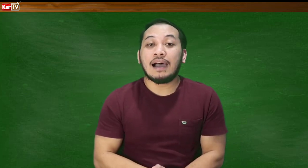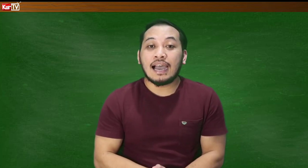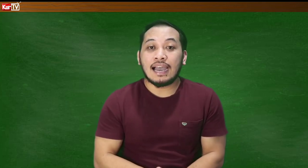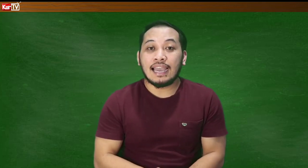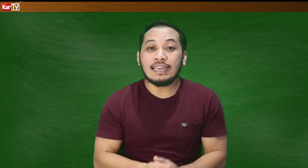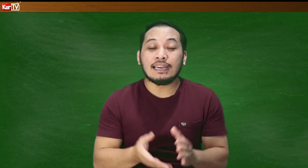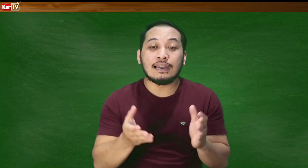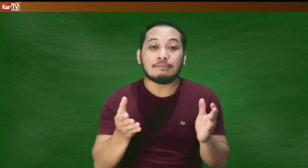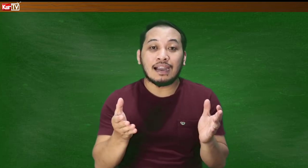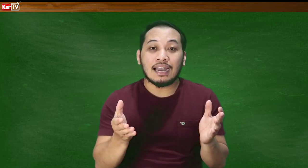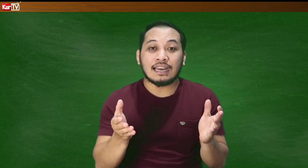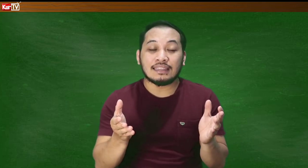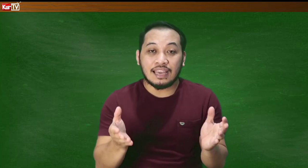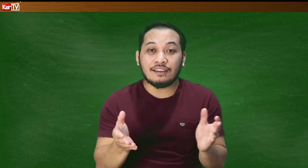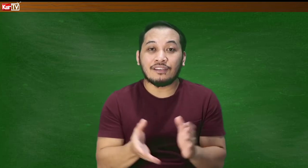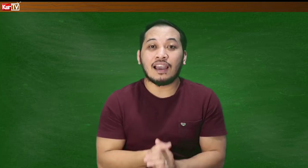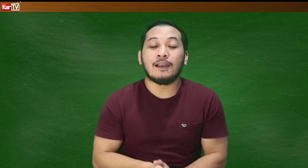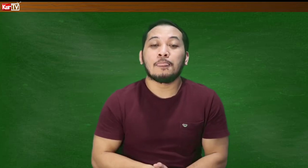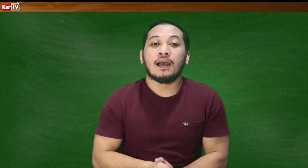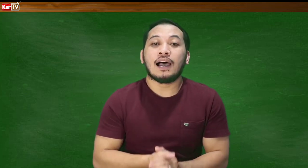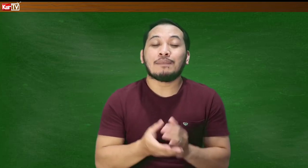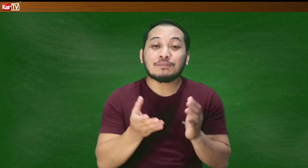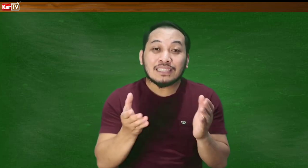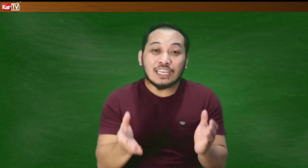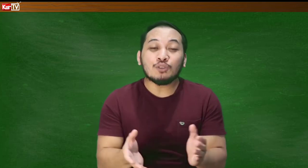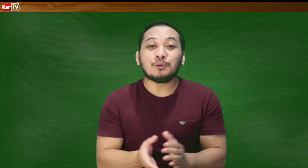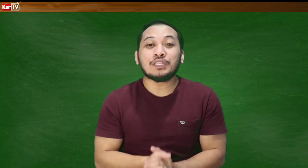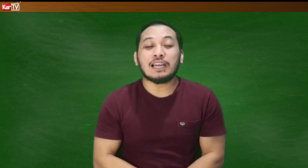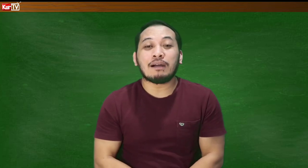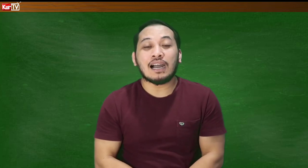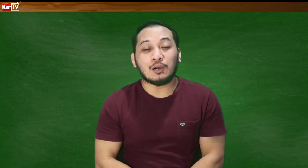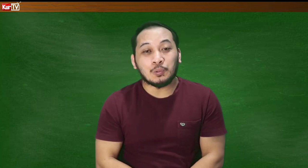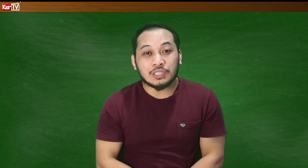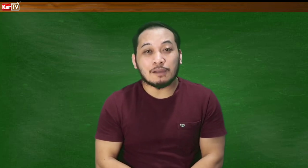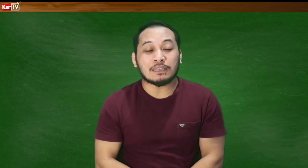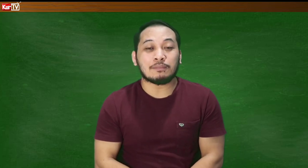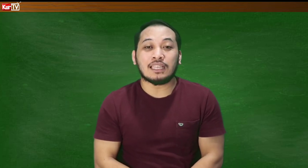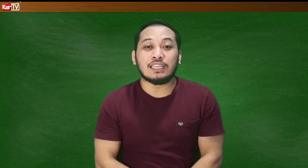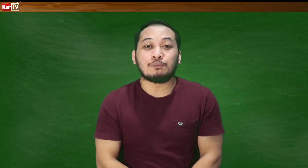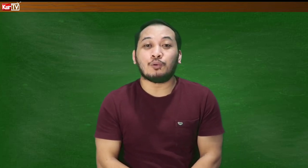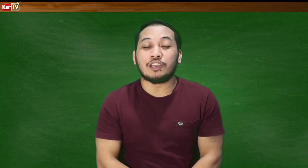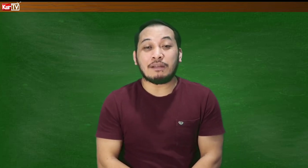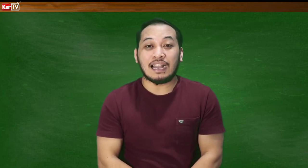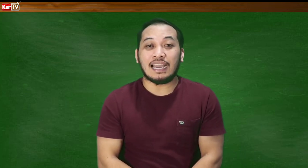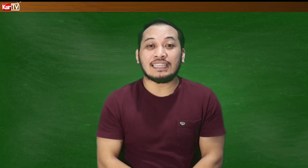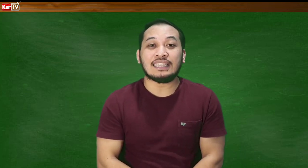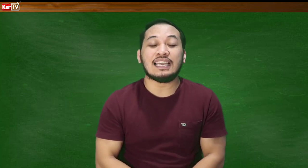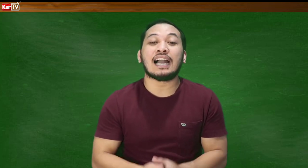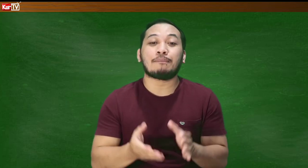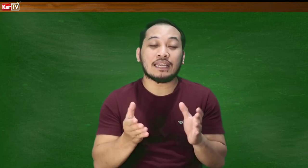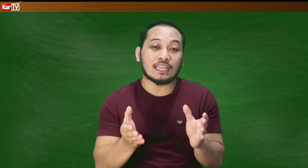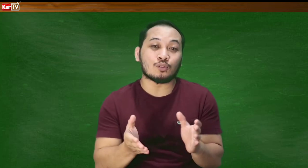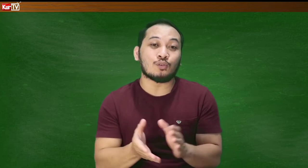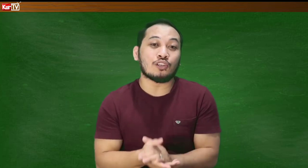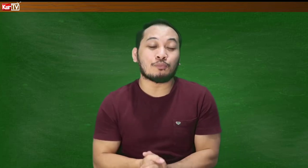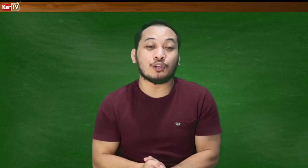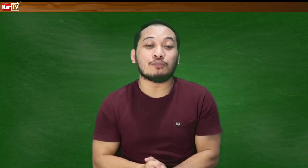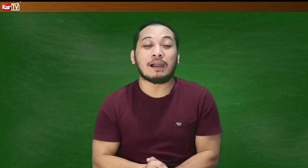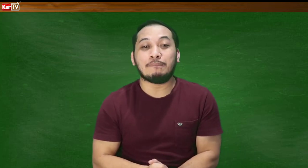bahay na mga deaf. Mas madali nyo po silang makakausap. Mas madali po kayo magkakaintindihan kapag natutunan nyo po itong mga